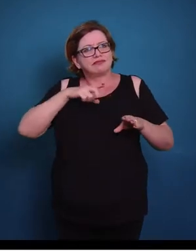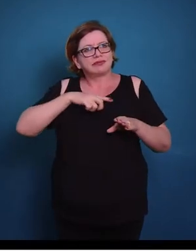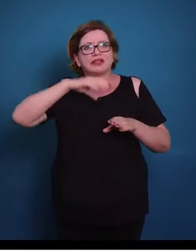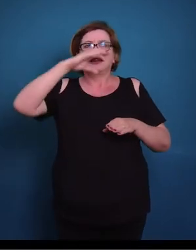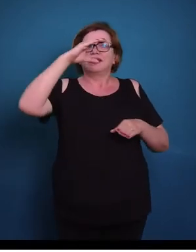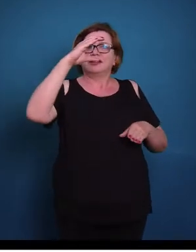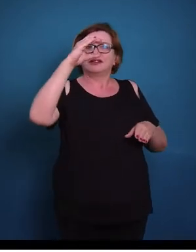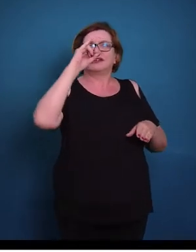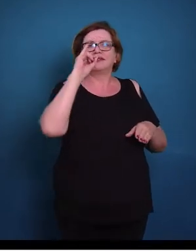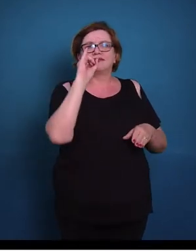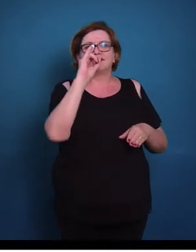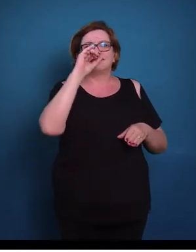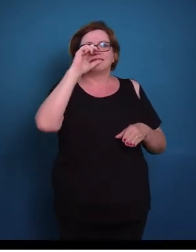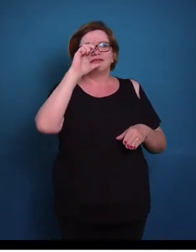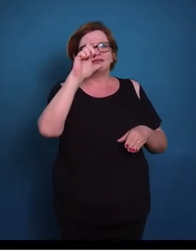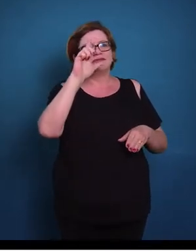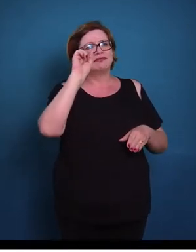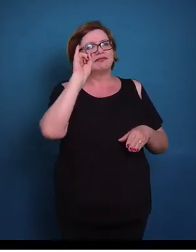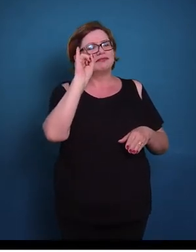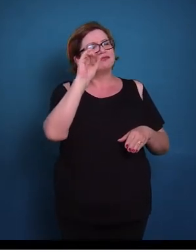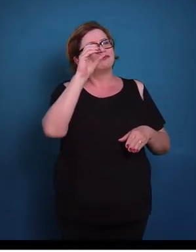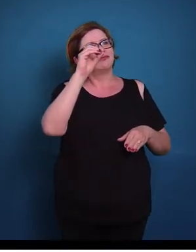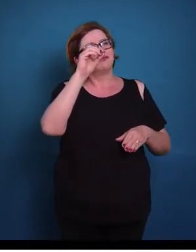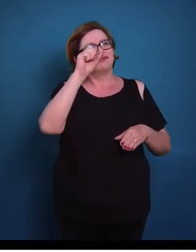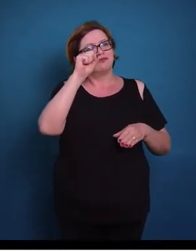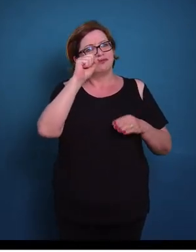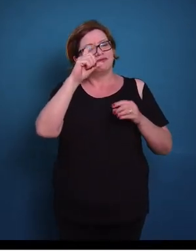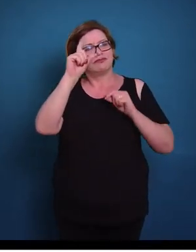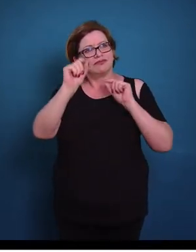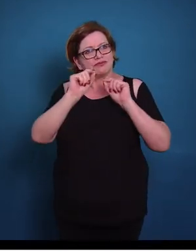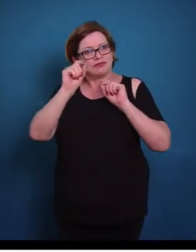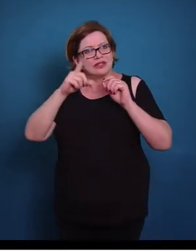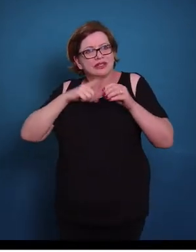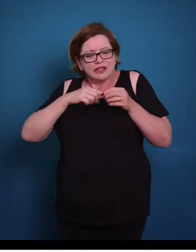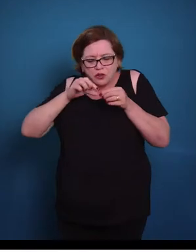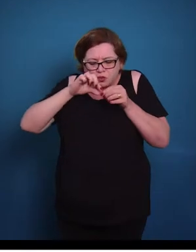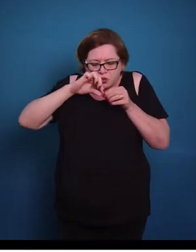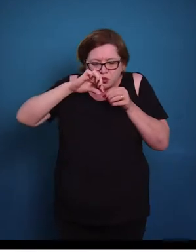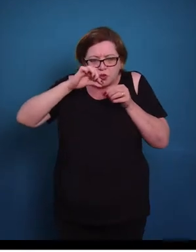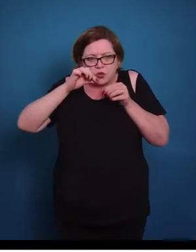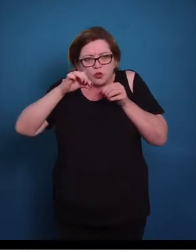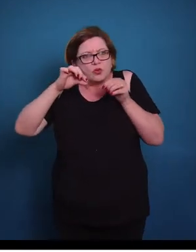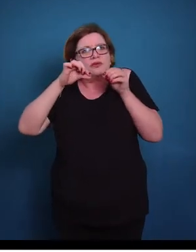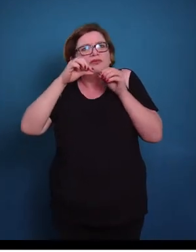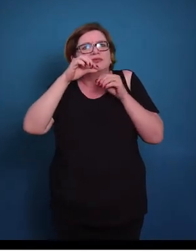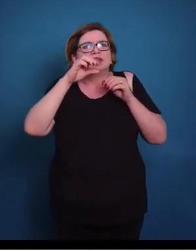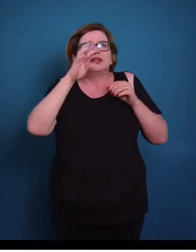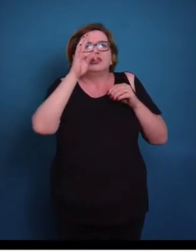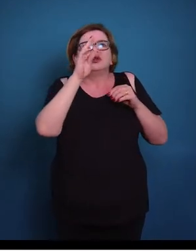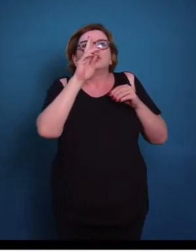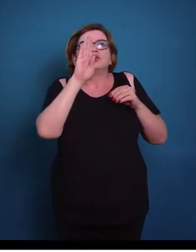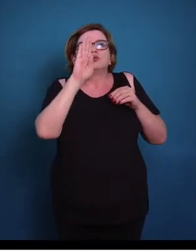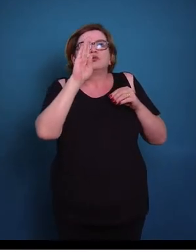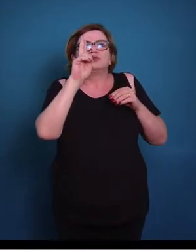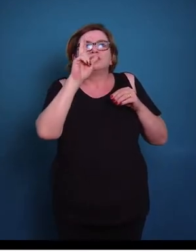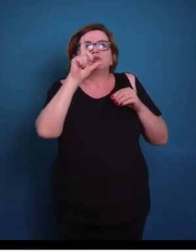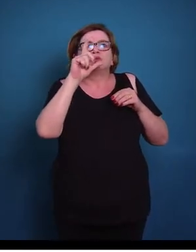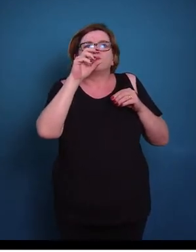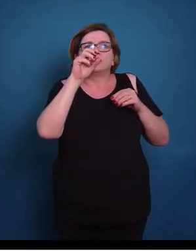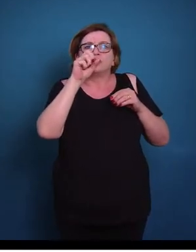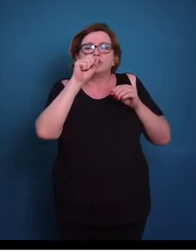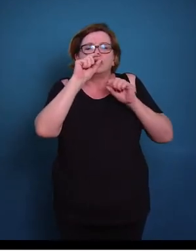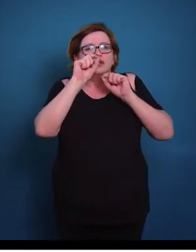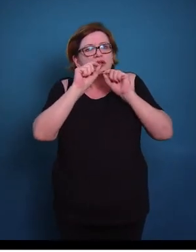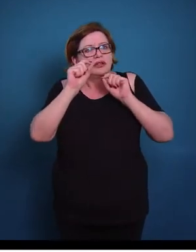ciliada, então ele é formado por um esqueleto de microtúbulos. E a diferença entre os cílios e o microvilos é que os